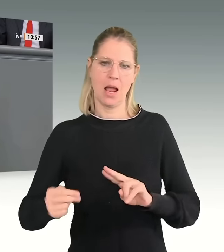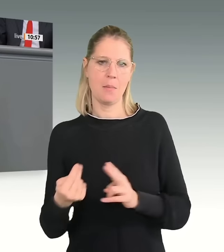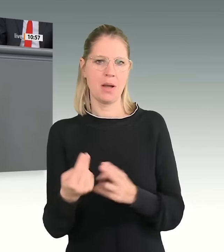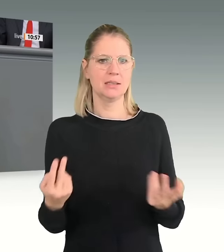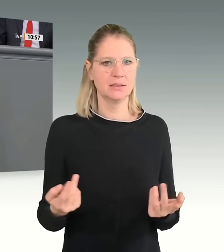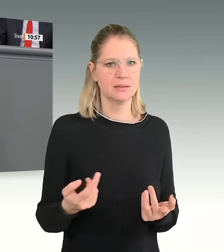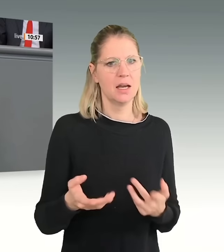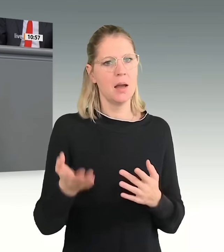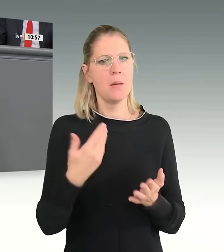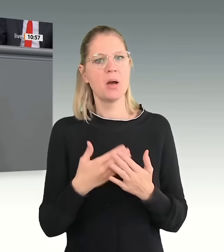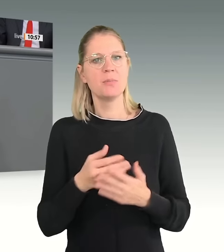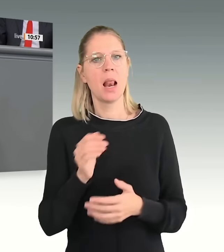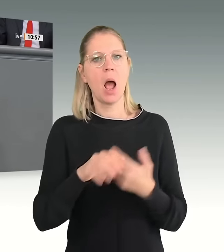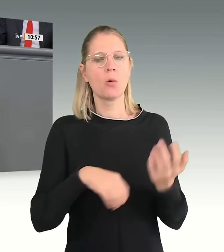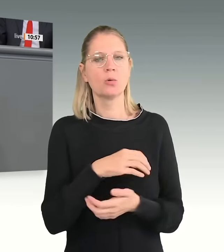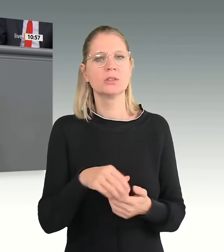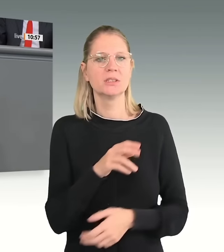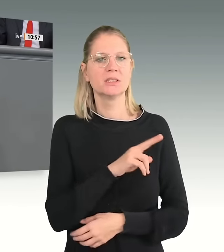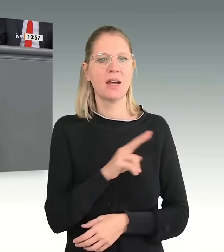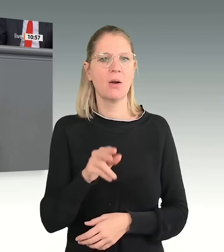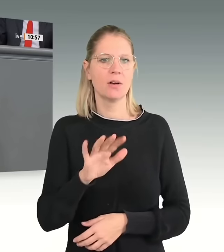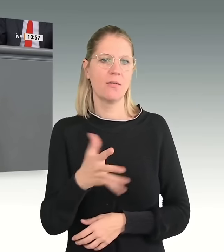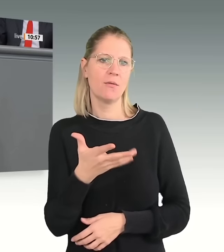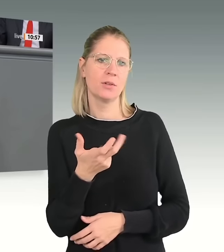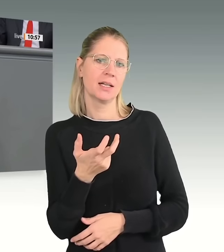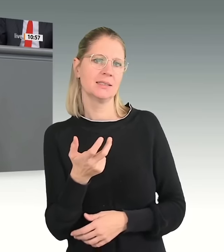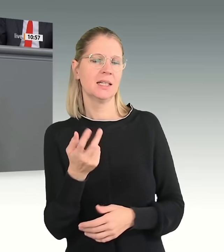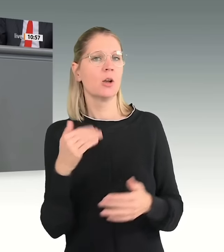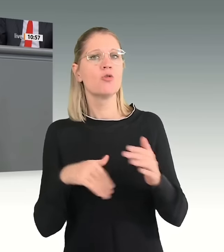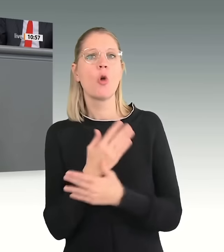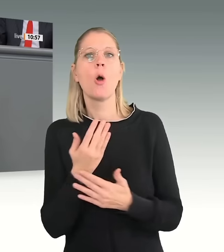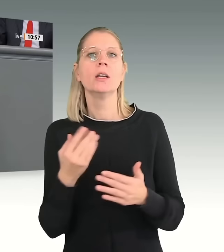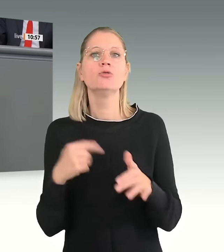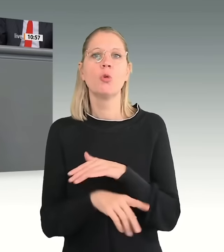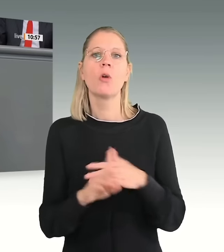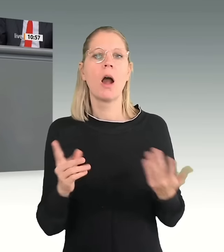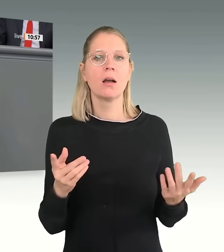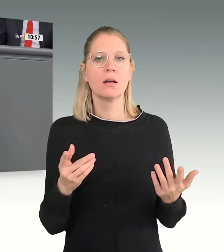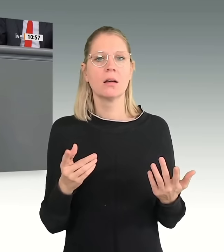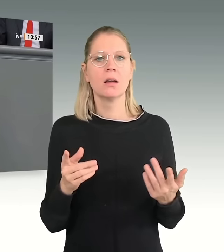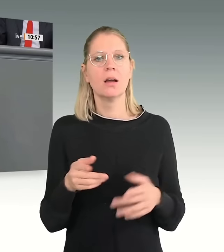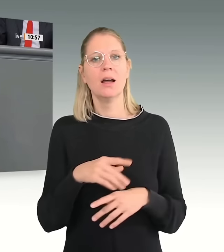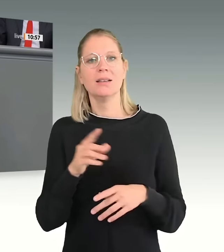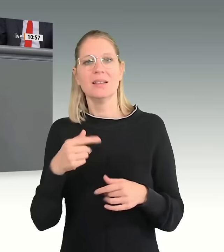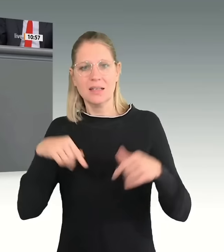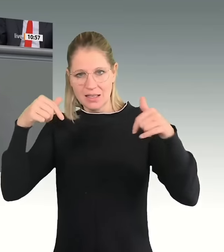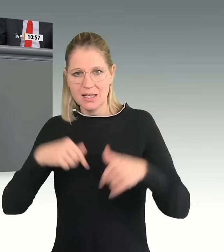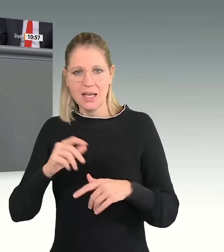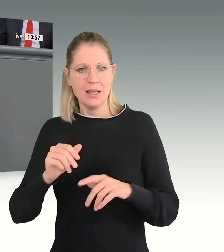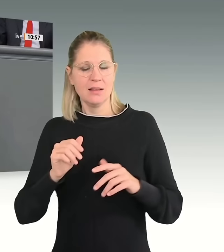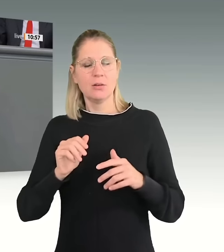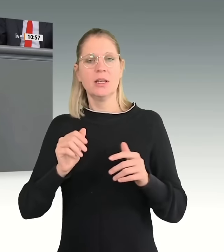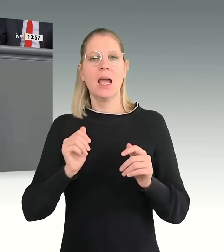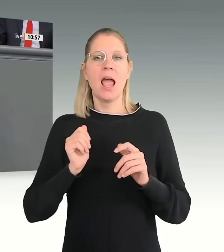Bei uns waren es über 350.000 Erstanträge im Jahr 2023. Und Sie sagen, es